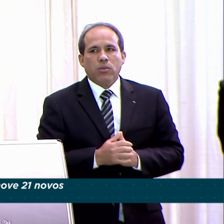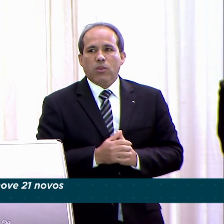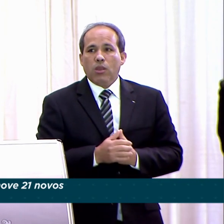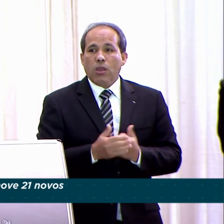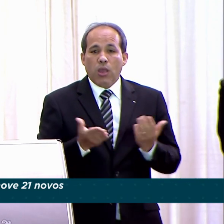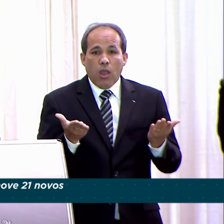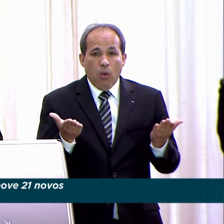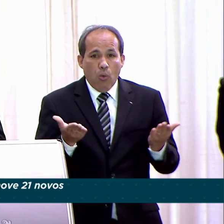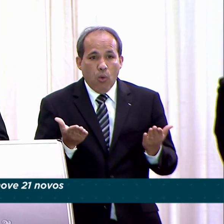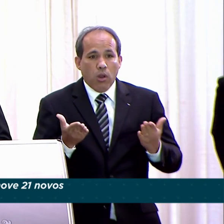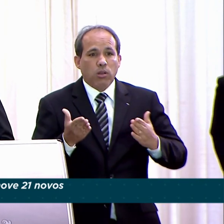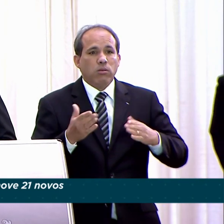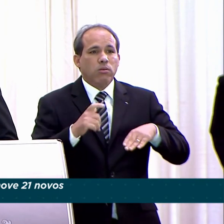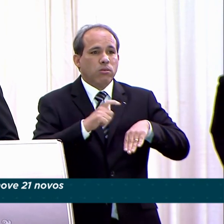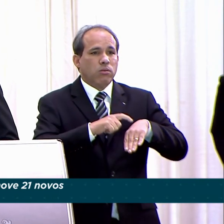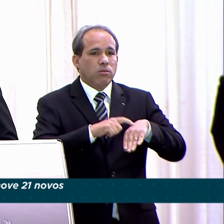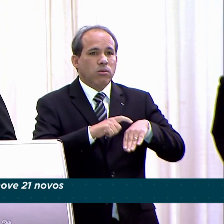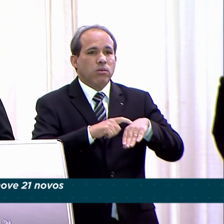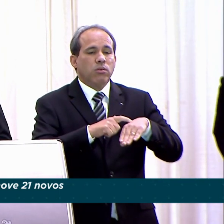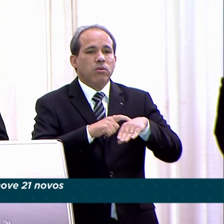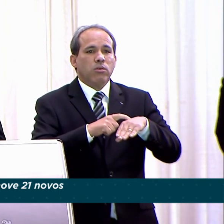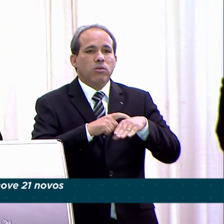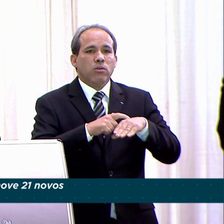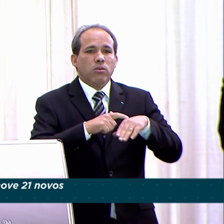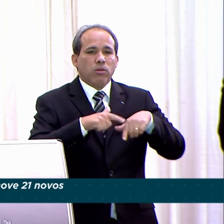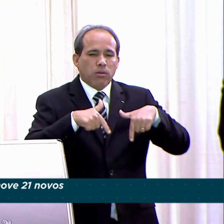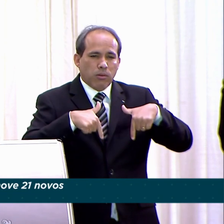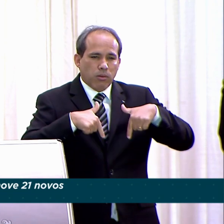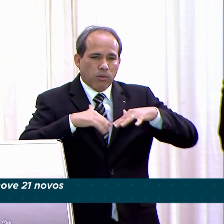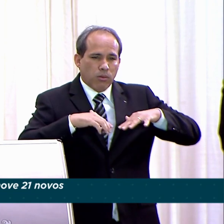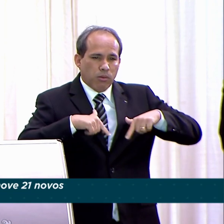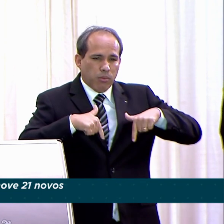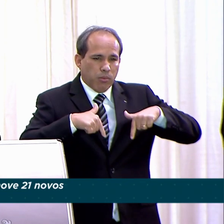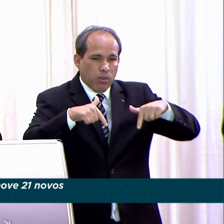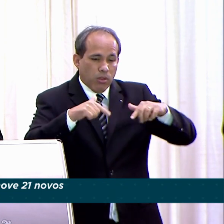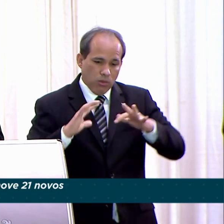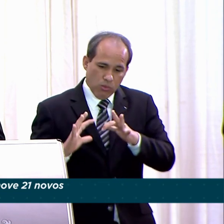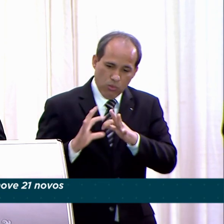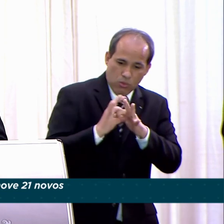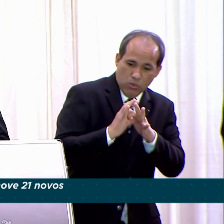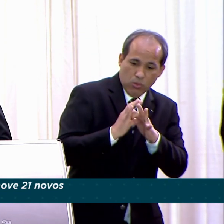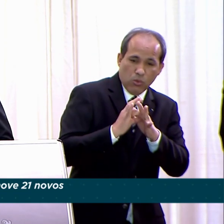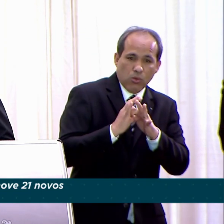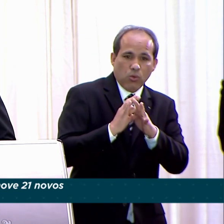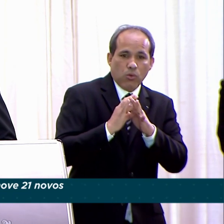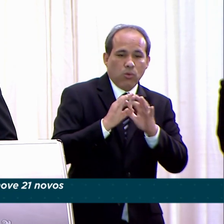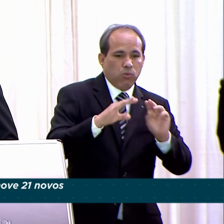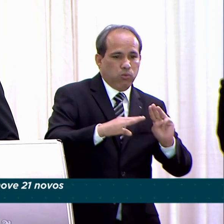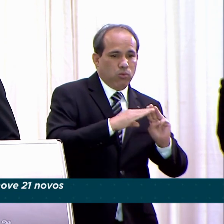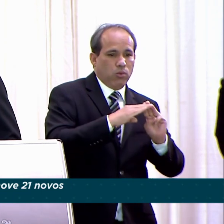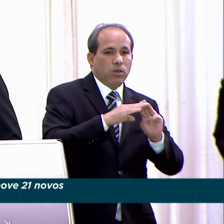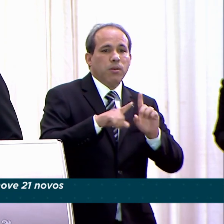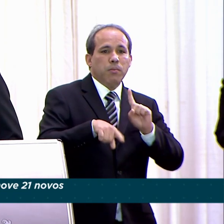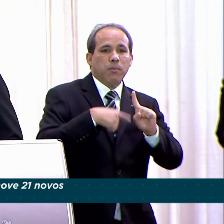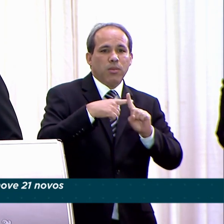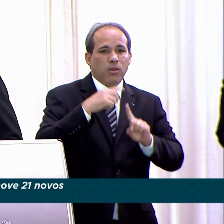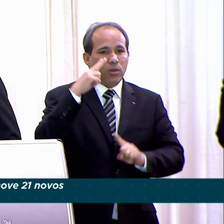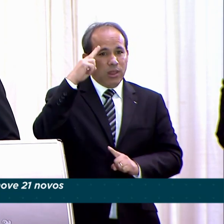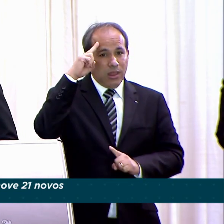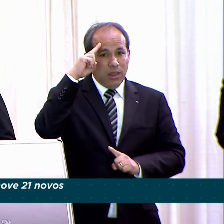nessa corrente, o grande elo são as Forças Armadas, são o nosso Exército Brasileiro.